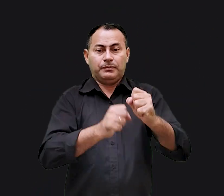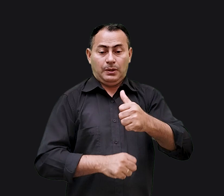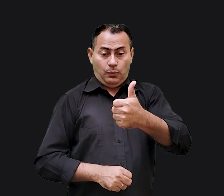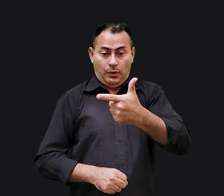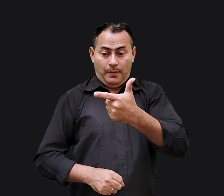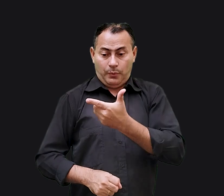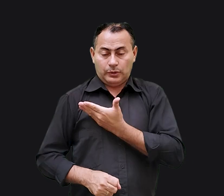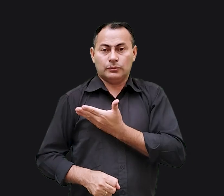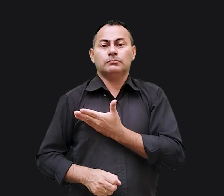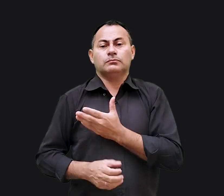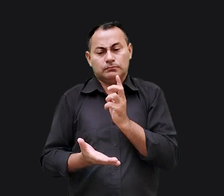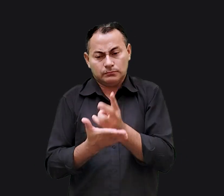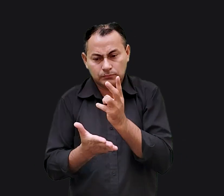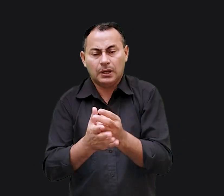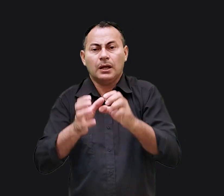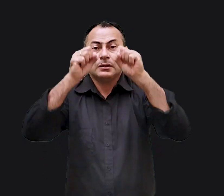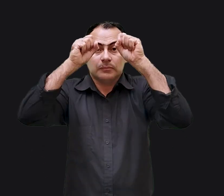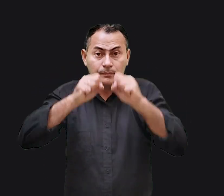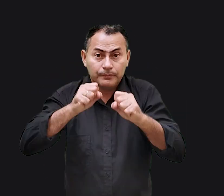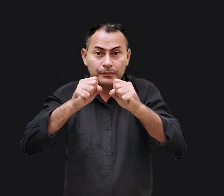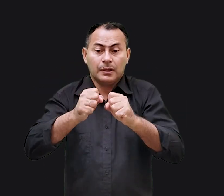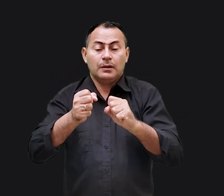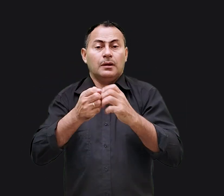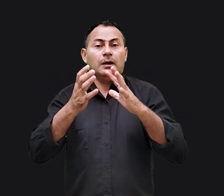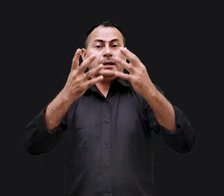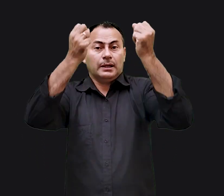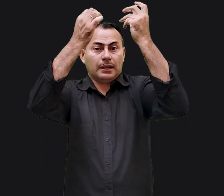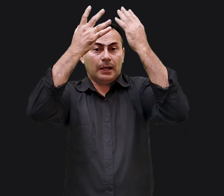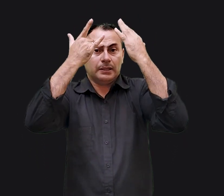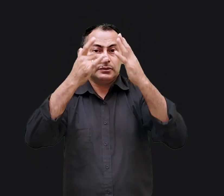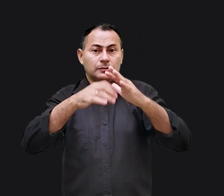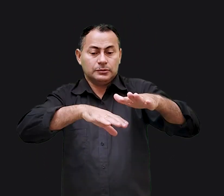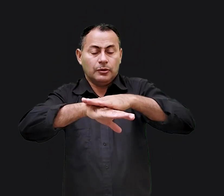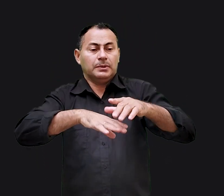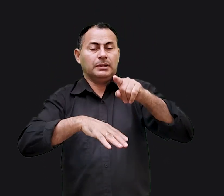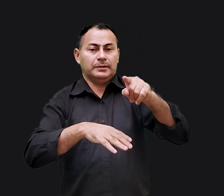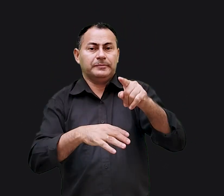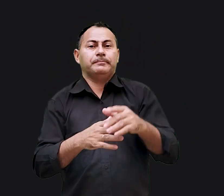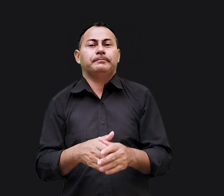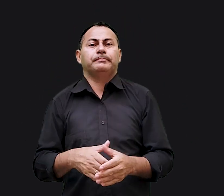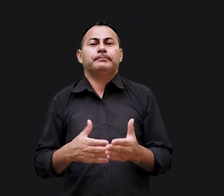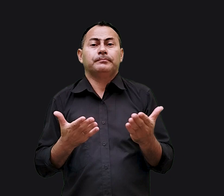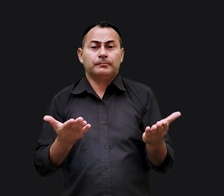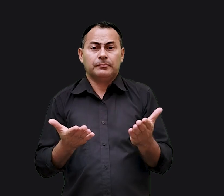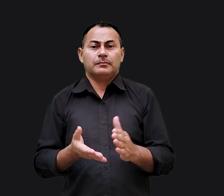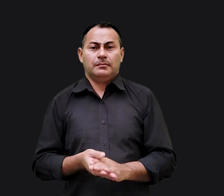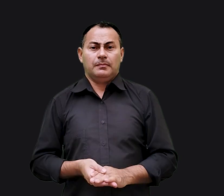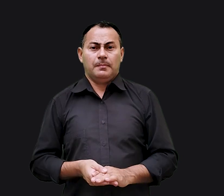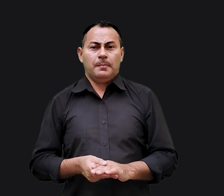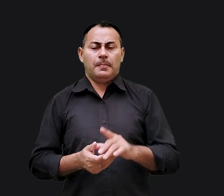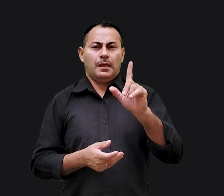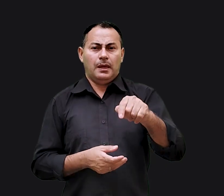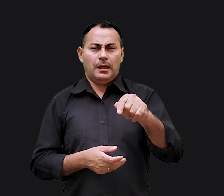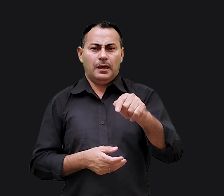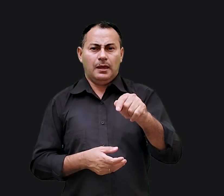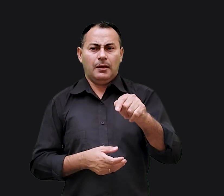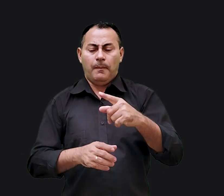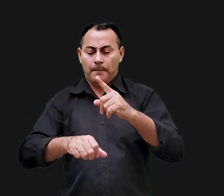grande poder os apóstolos continuavam a testemunhar e grandiosa graça estava sobre eles. Esse é